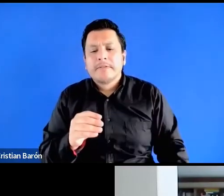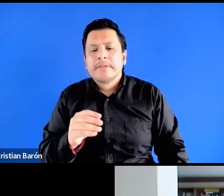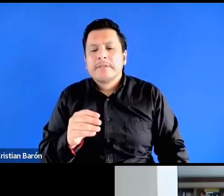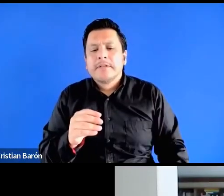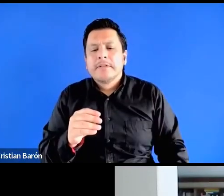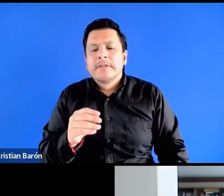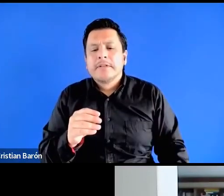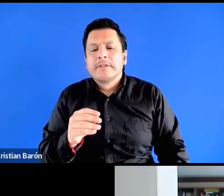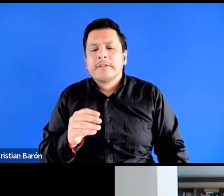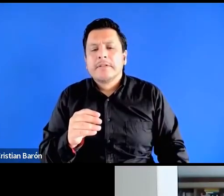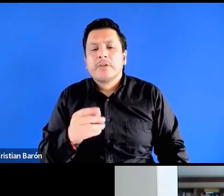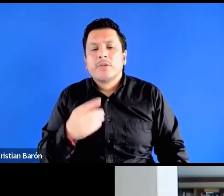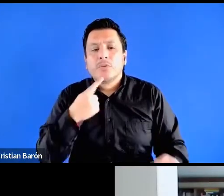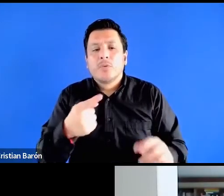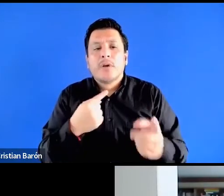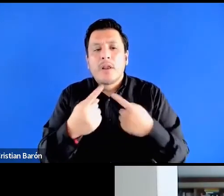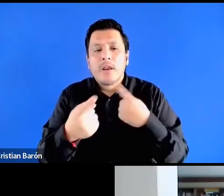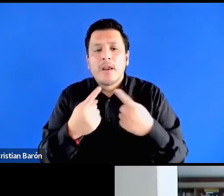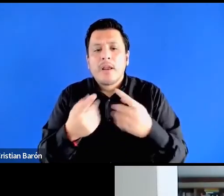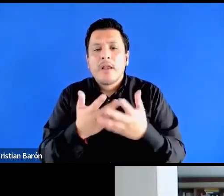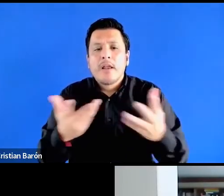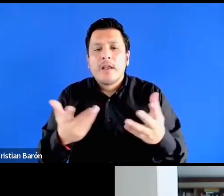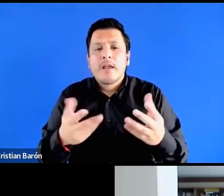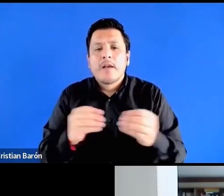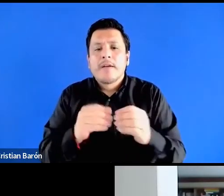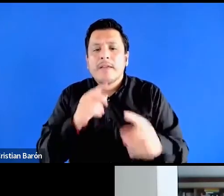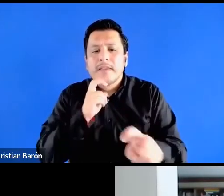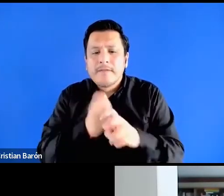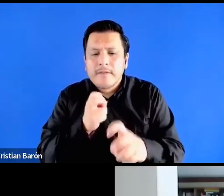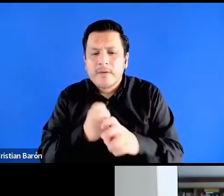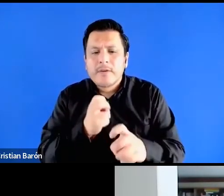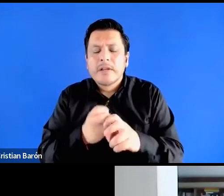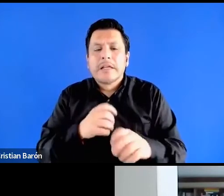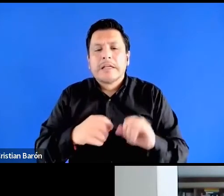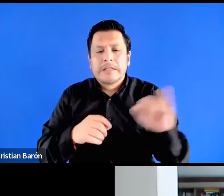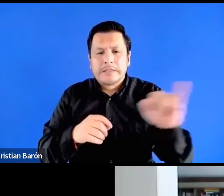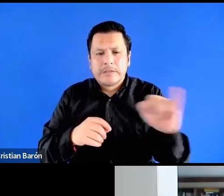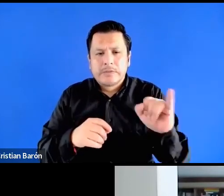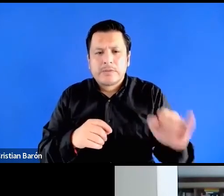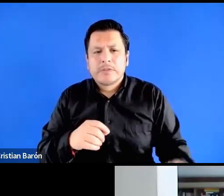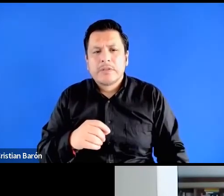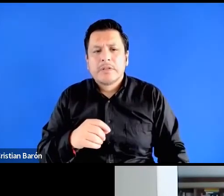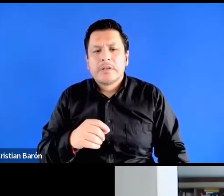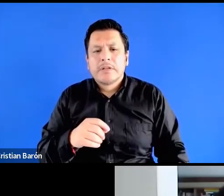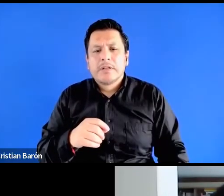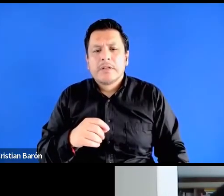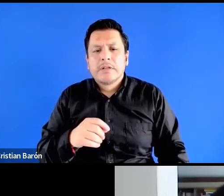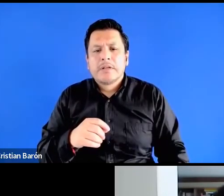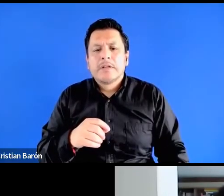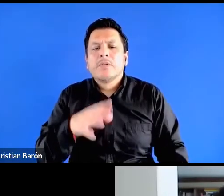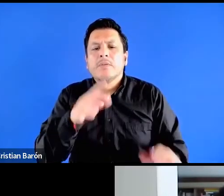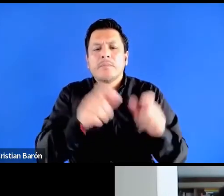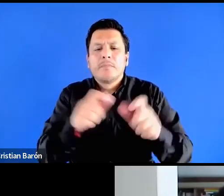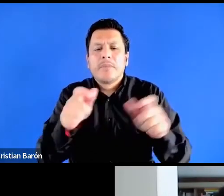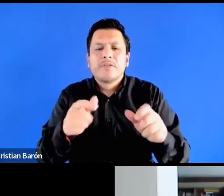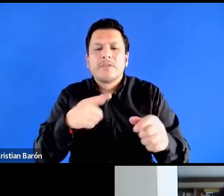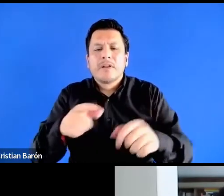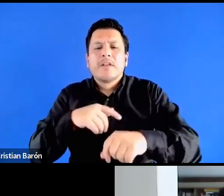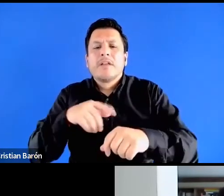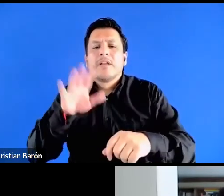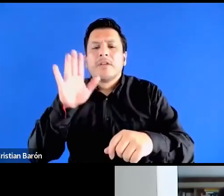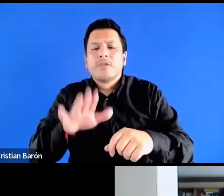hablaras ahora y eso de la dificultad de la izquierda de incorporar los problemas de las personas negras